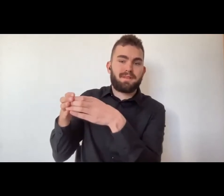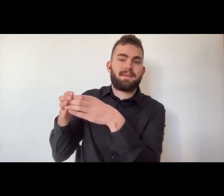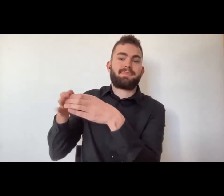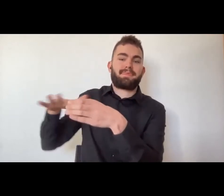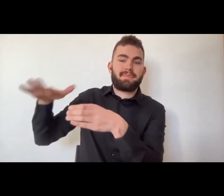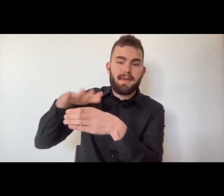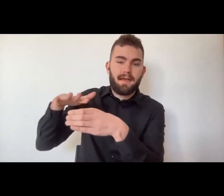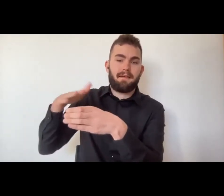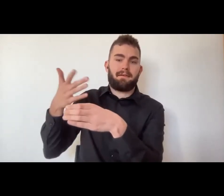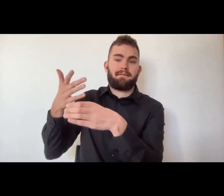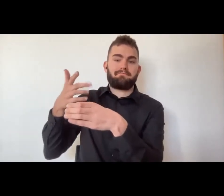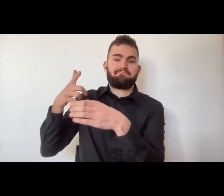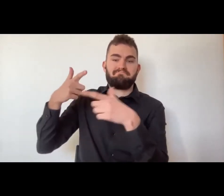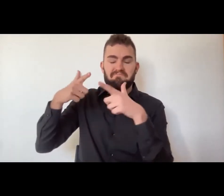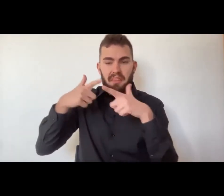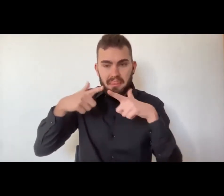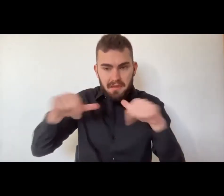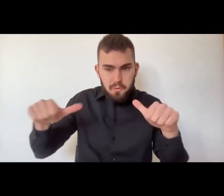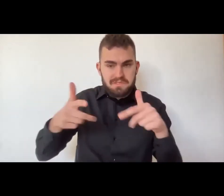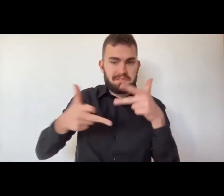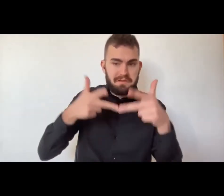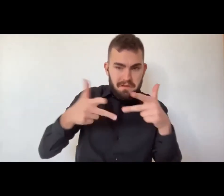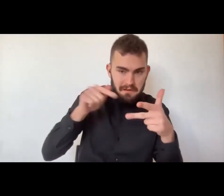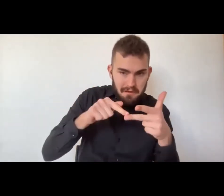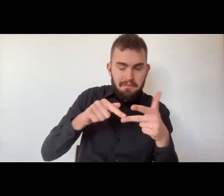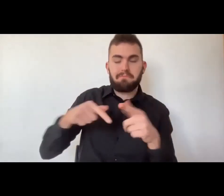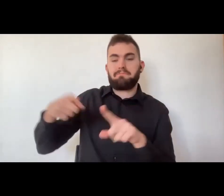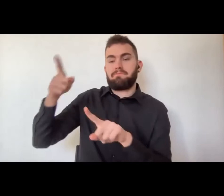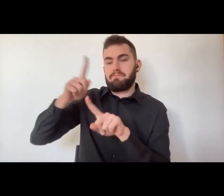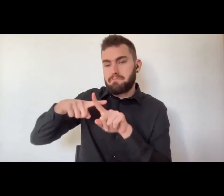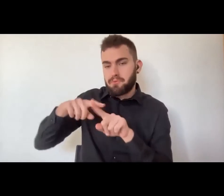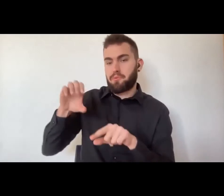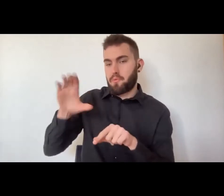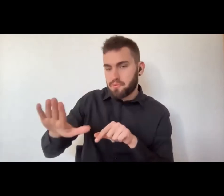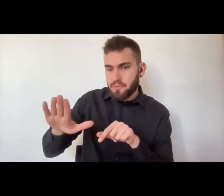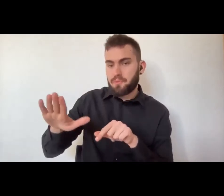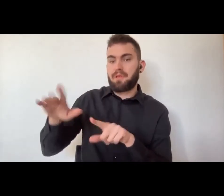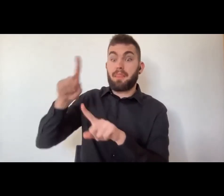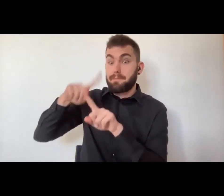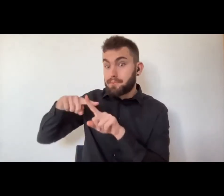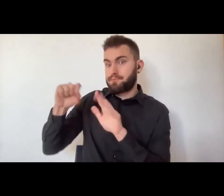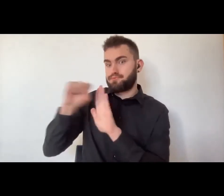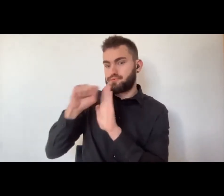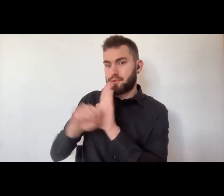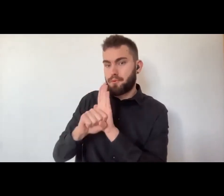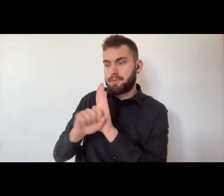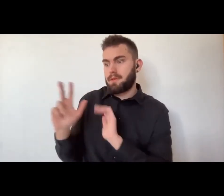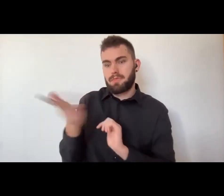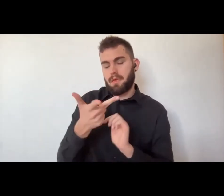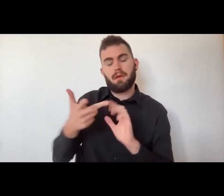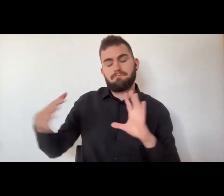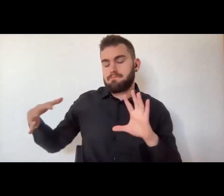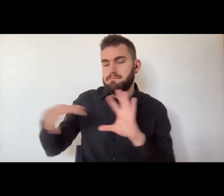nostra cultura, parte dalla comunità, dalla lingua che viene usata, la evidenza, la mette in evidenza, è